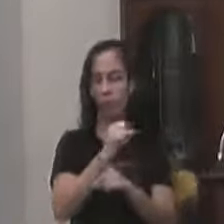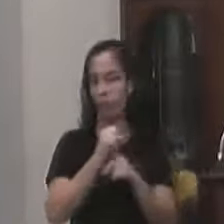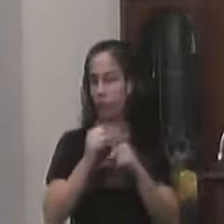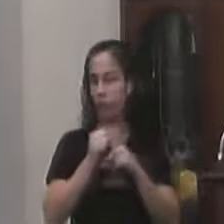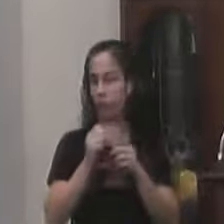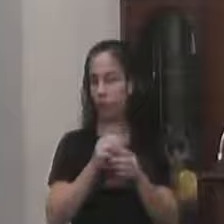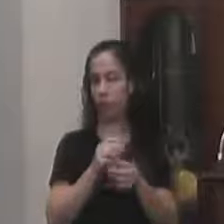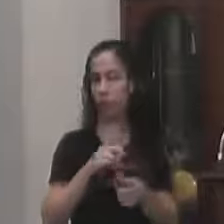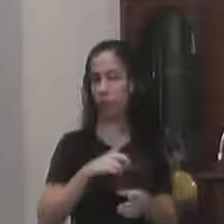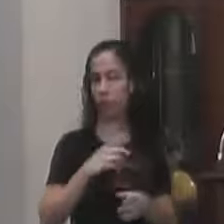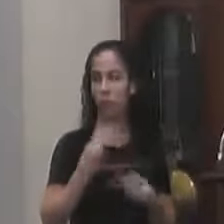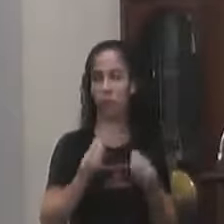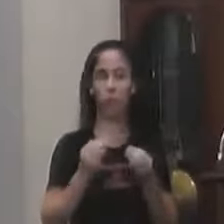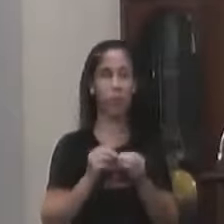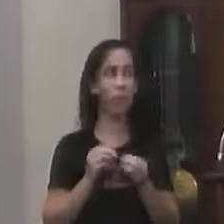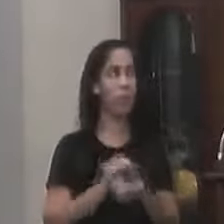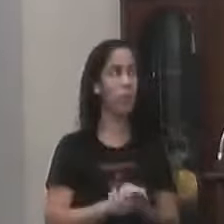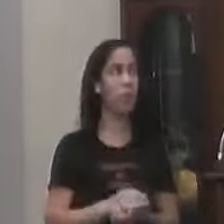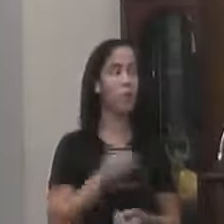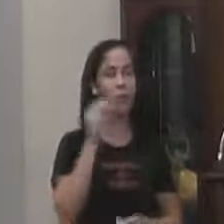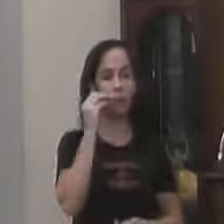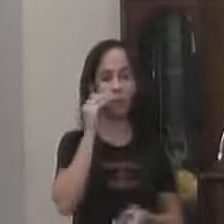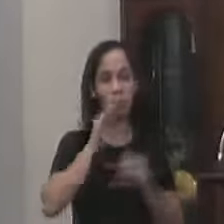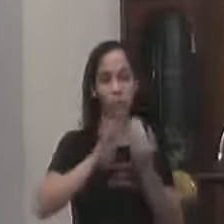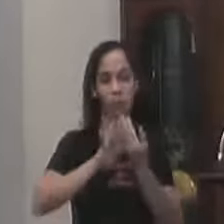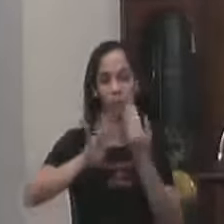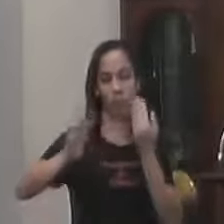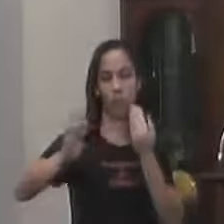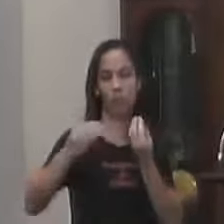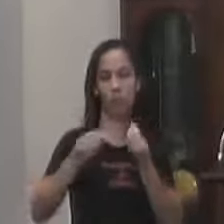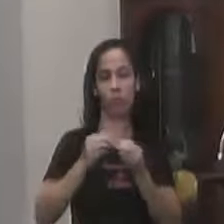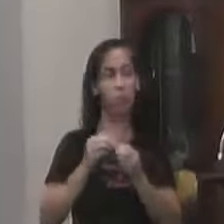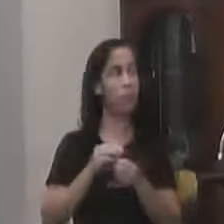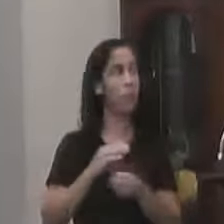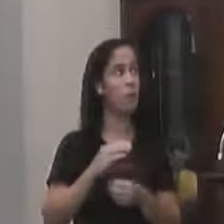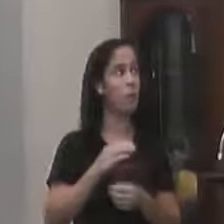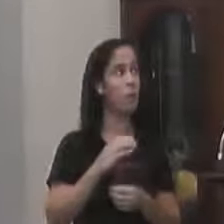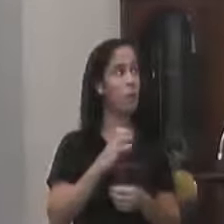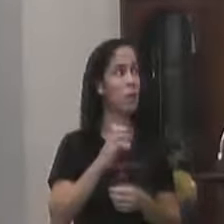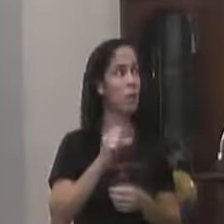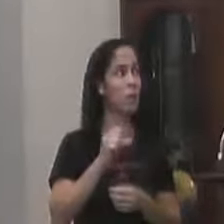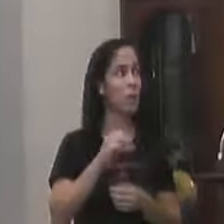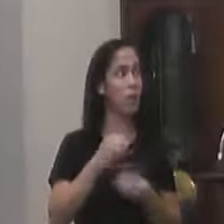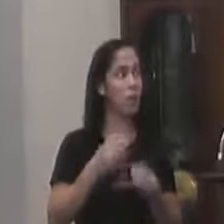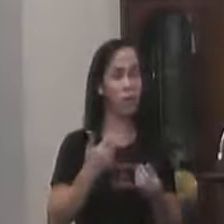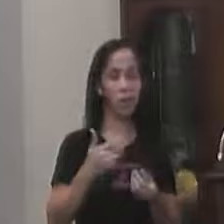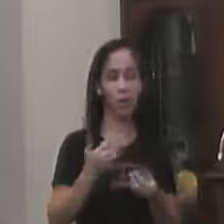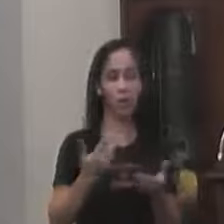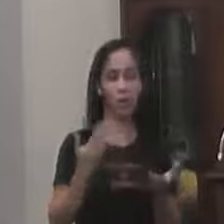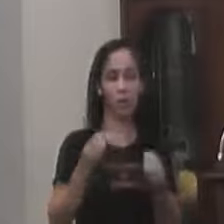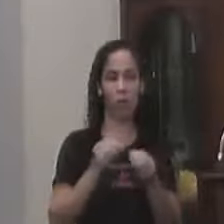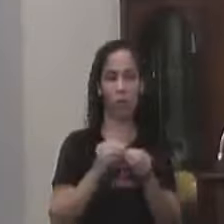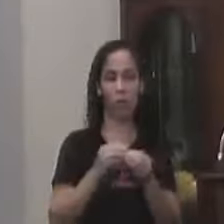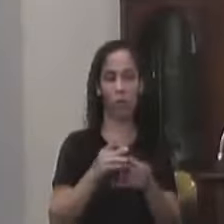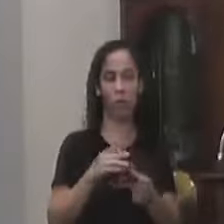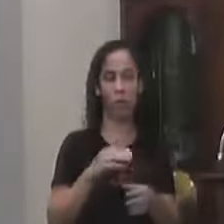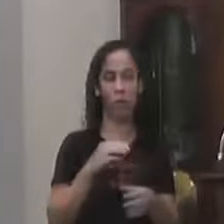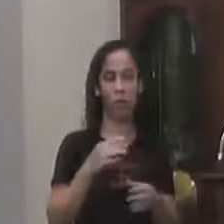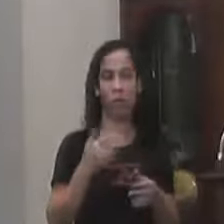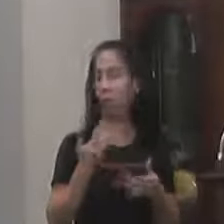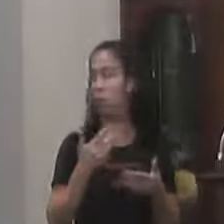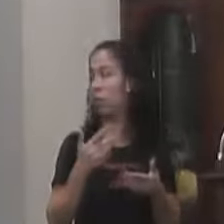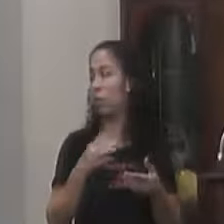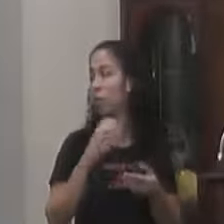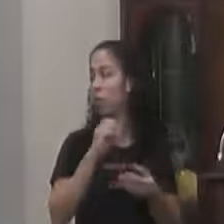Existem os que Que tentam Se afastar mais Você vê o Celsinho É um campeão De voto Na cidade E não tem Sequer conta Não movimenta Facebook